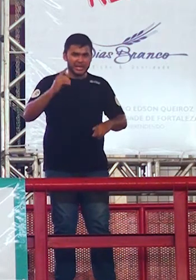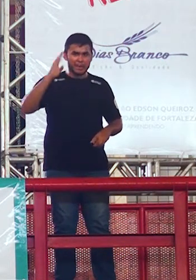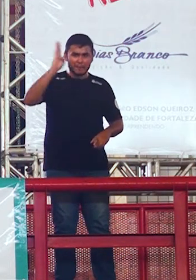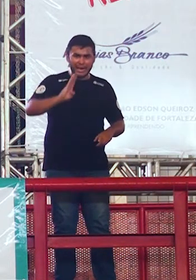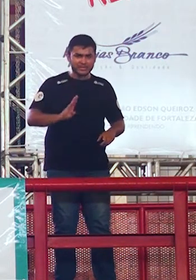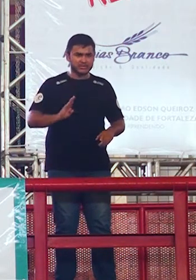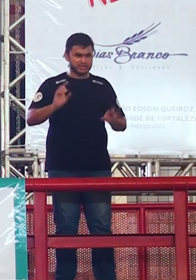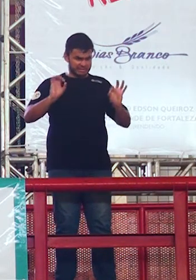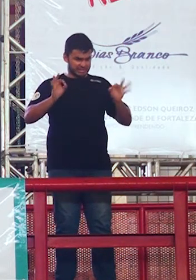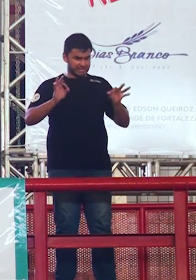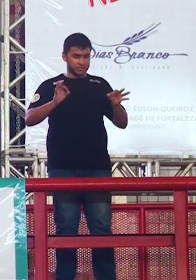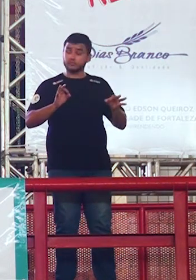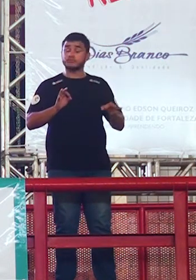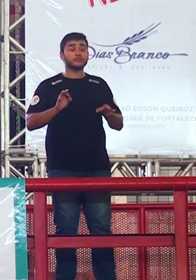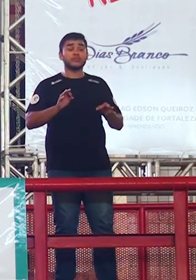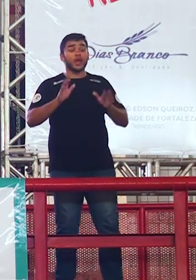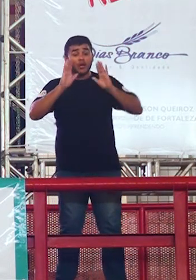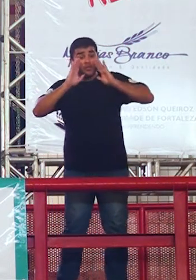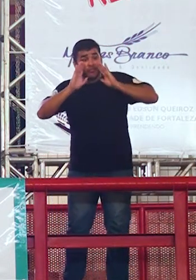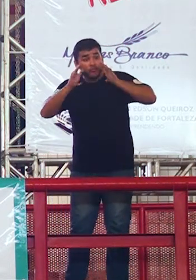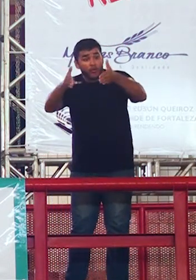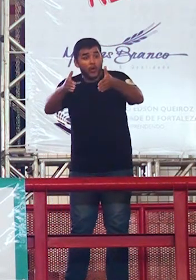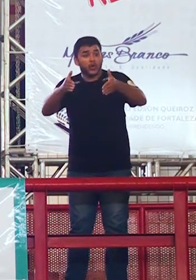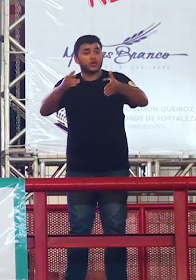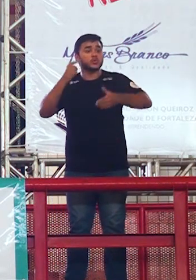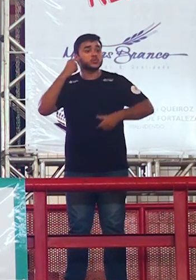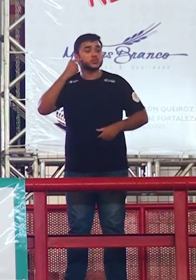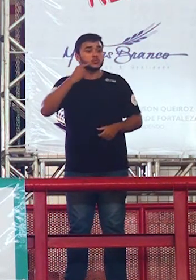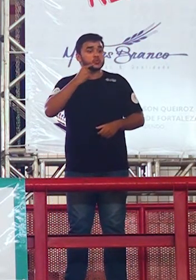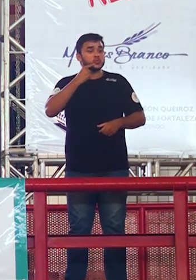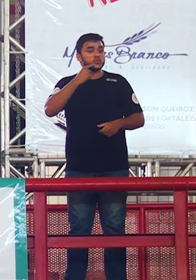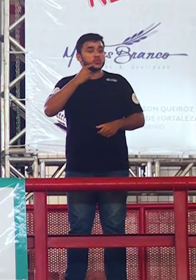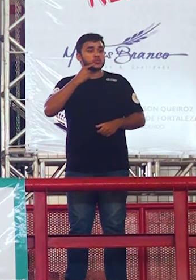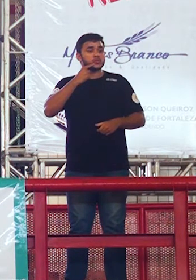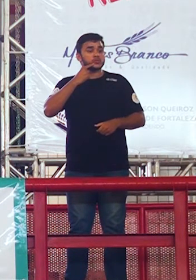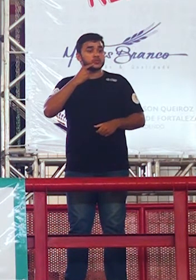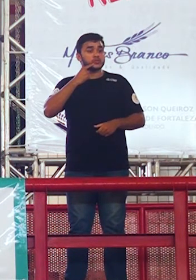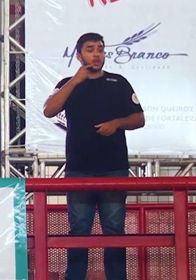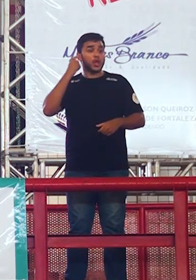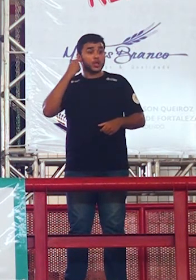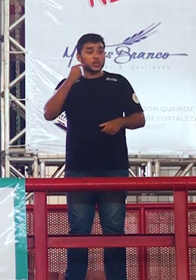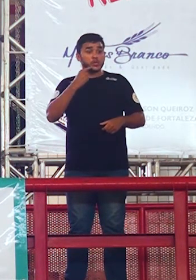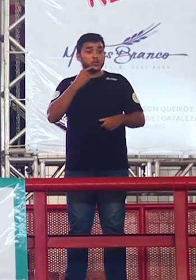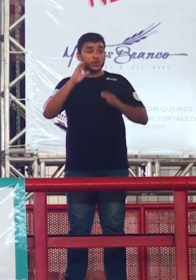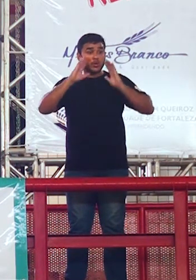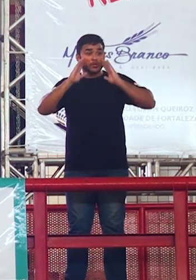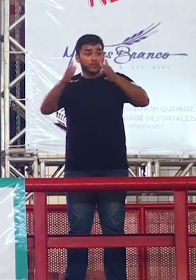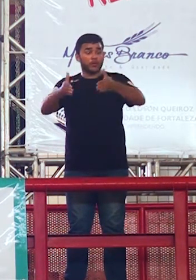um dia desses tivemos a semana do autismo quando foi abril é a semana do autismo